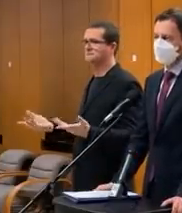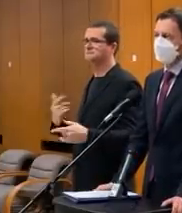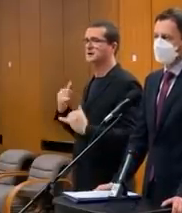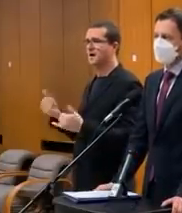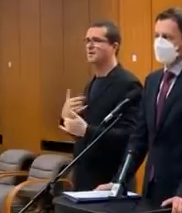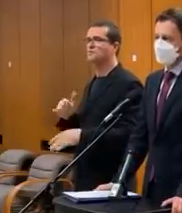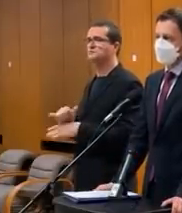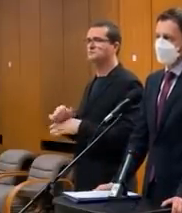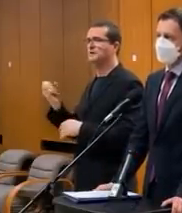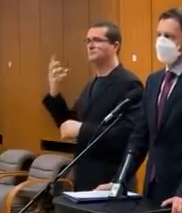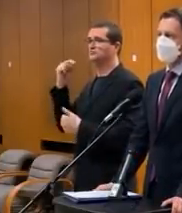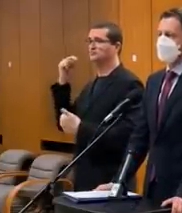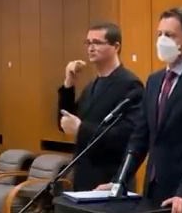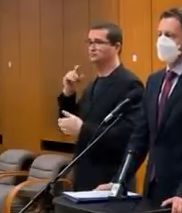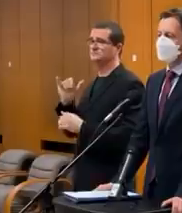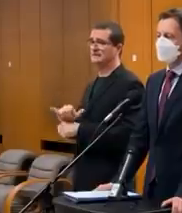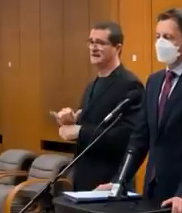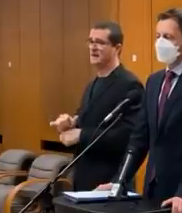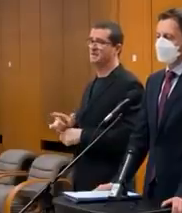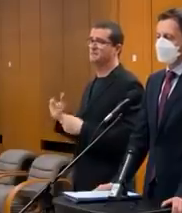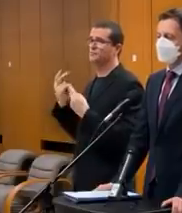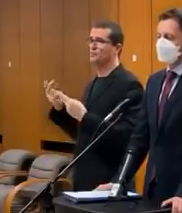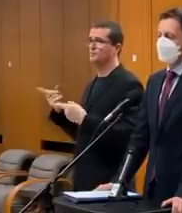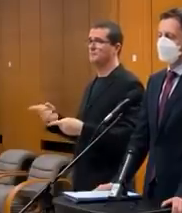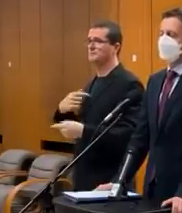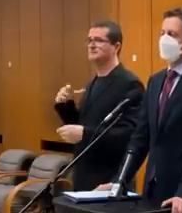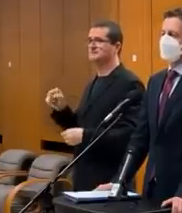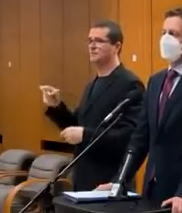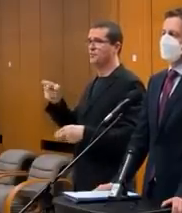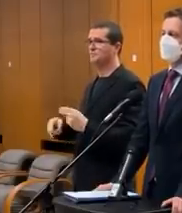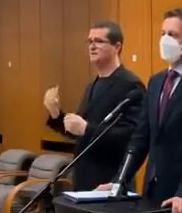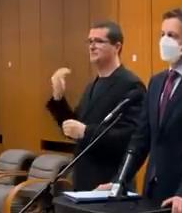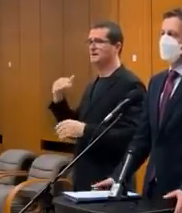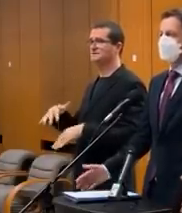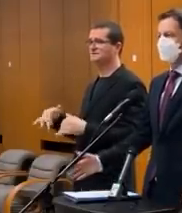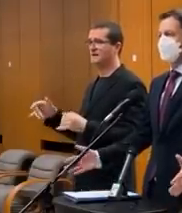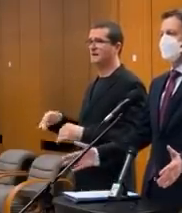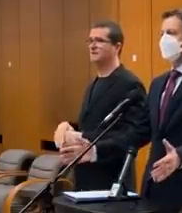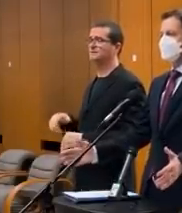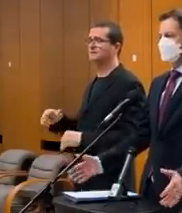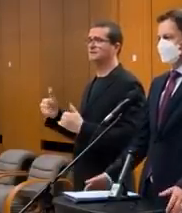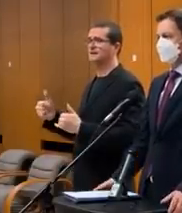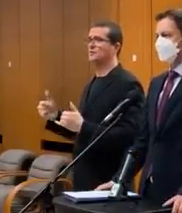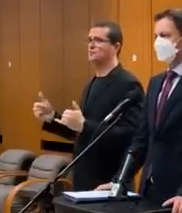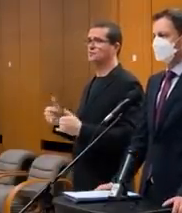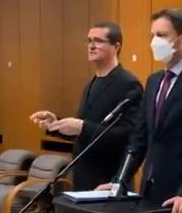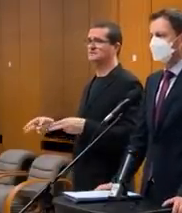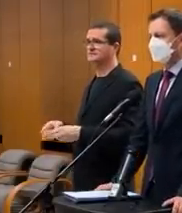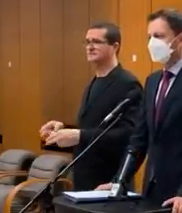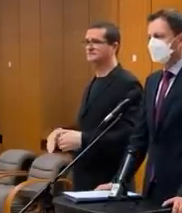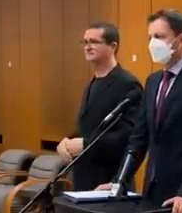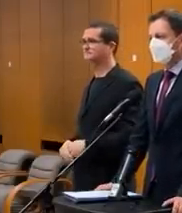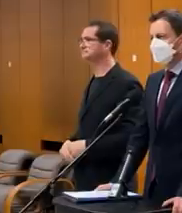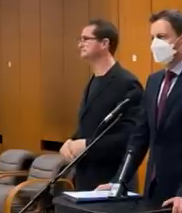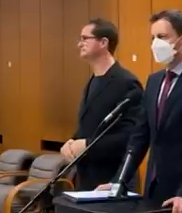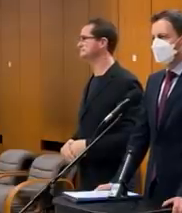Áno, zatiaľ to bude svietiť na červeno, ale dôležité je, aby sme to stihli do konca marca schváliť v parlamente. To je teraz realistická cesta. Malodovia,